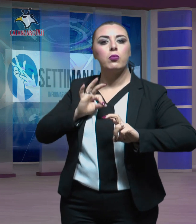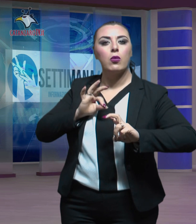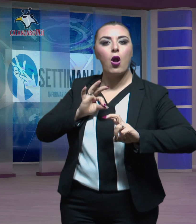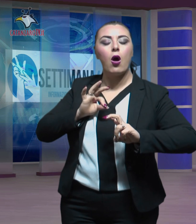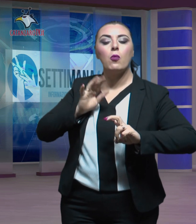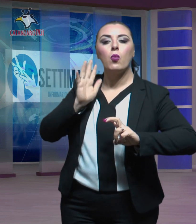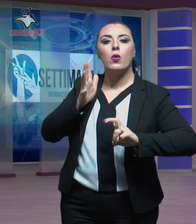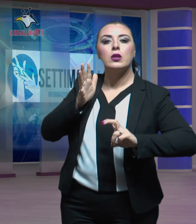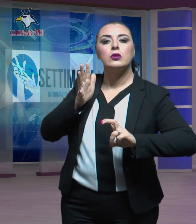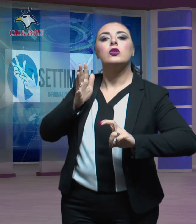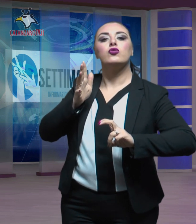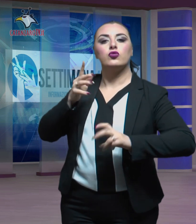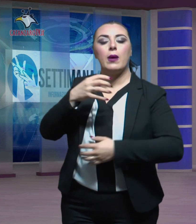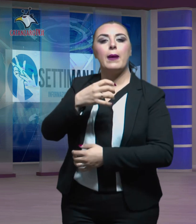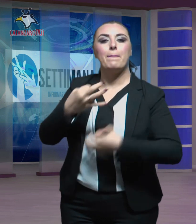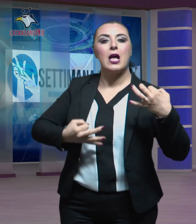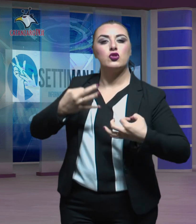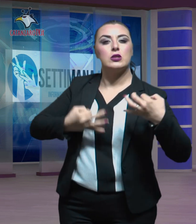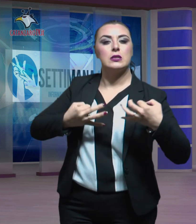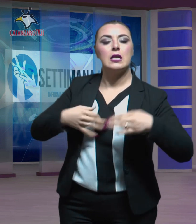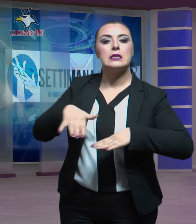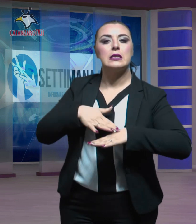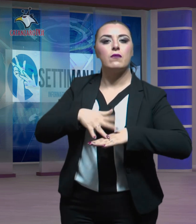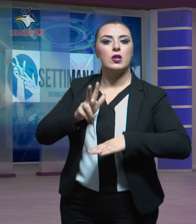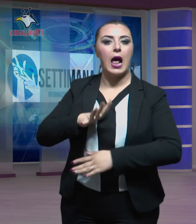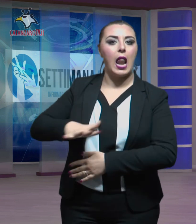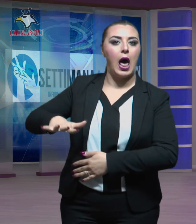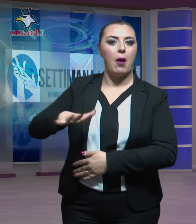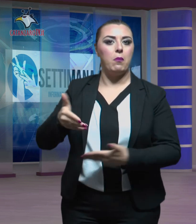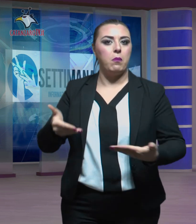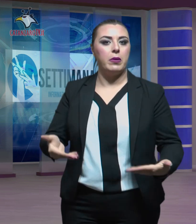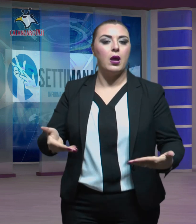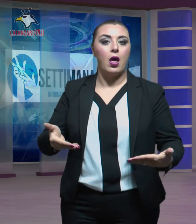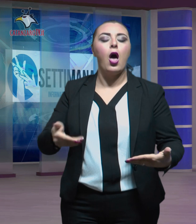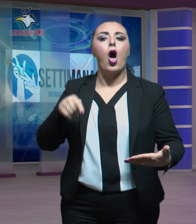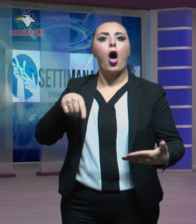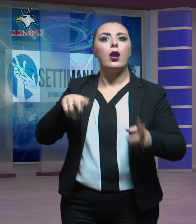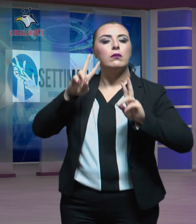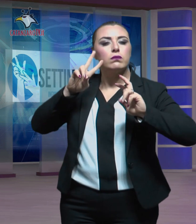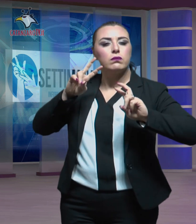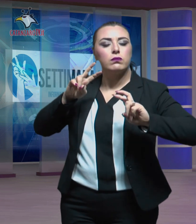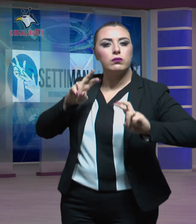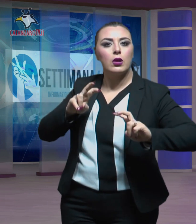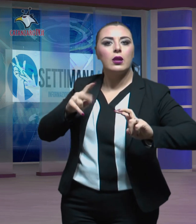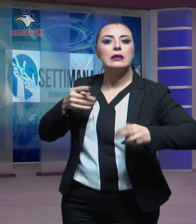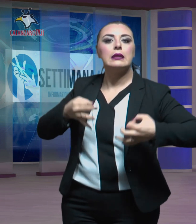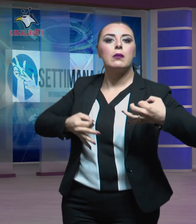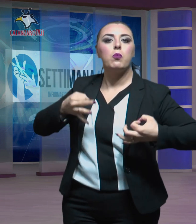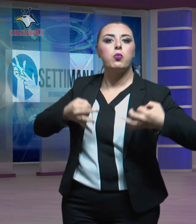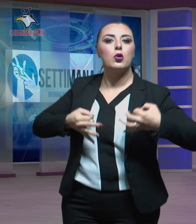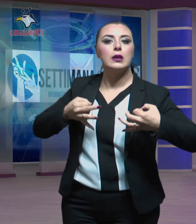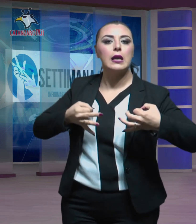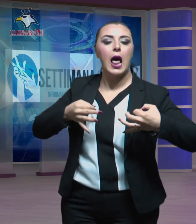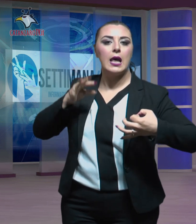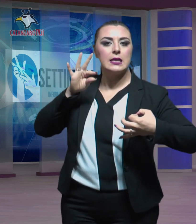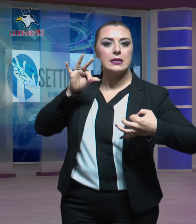15 magistrati in servizio in Calabria e ora indagati dalla Tribunale di